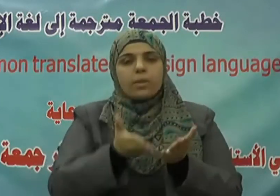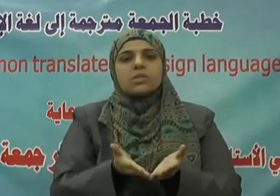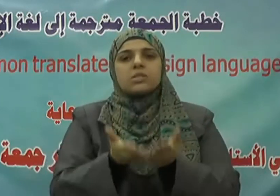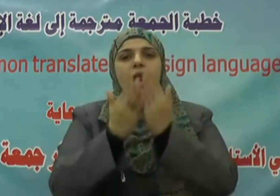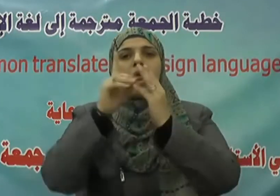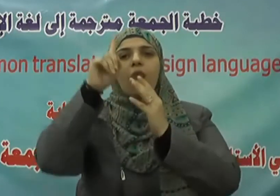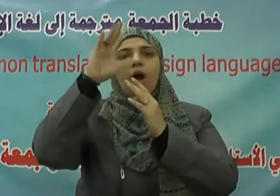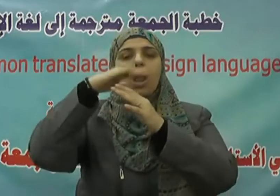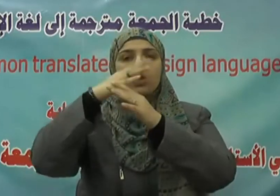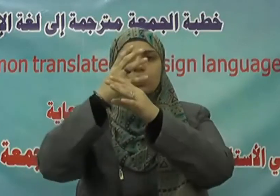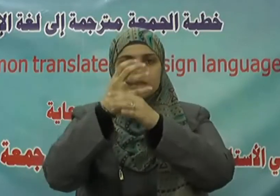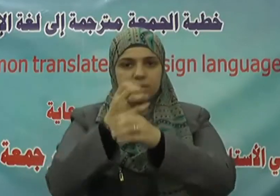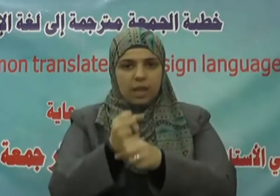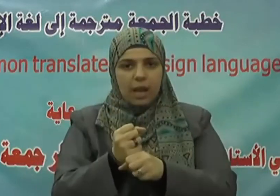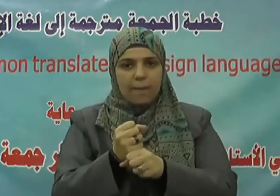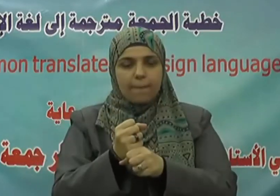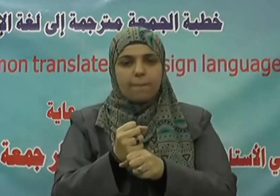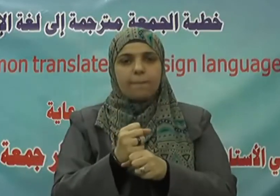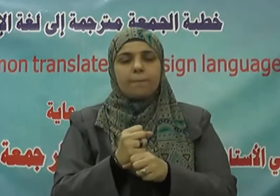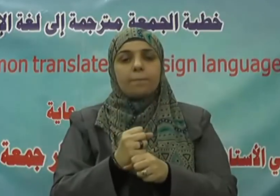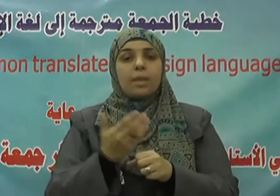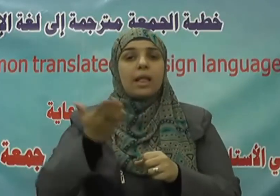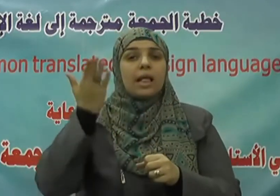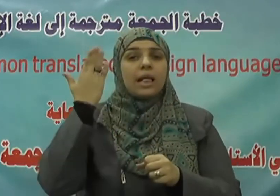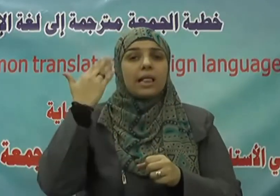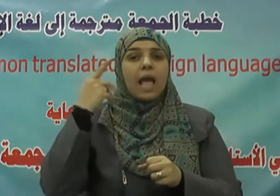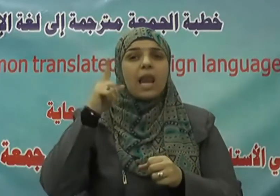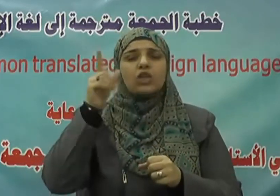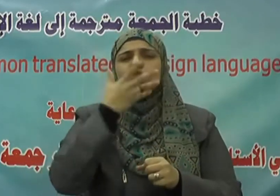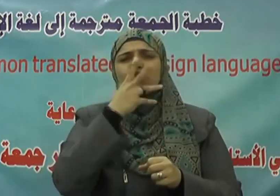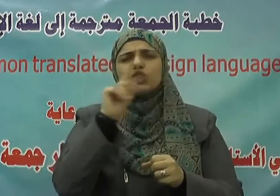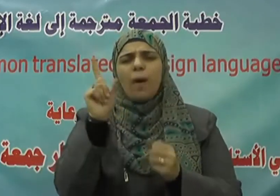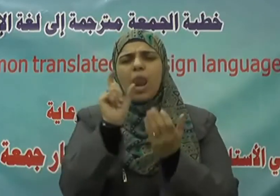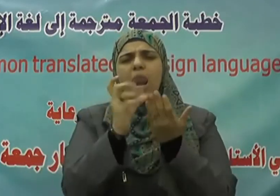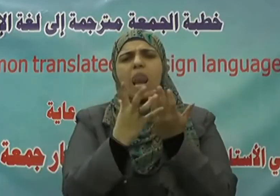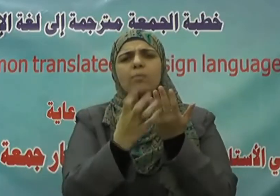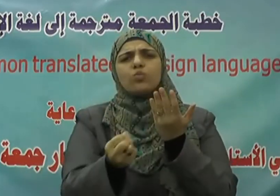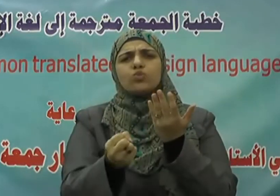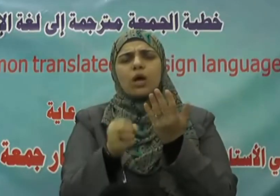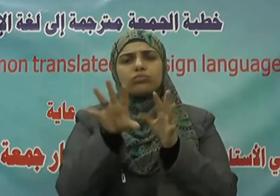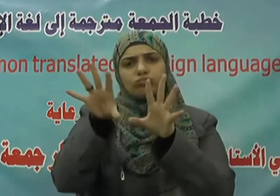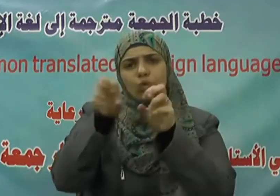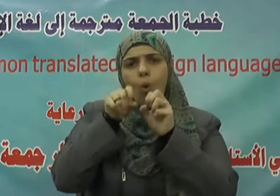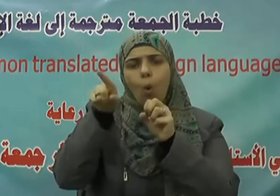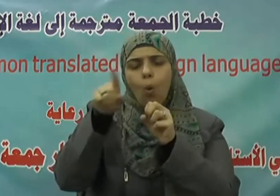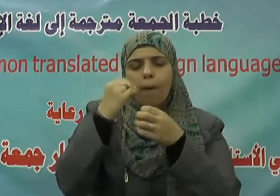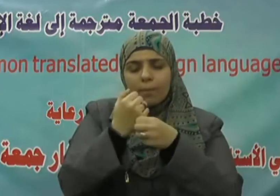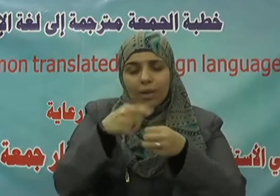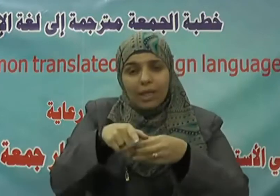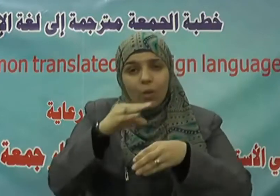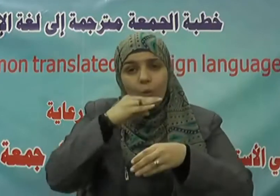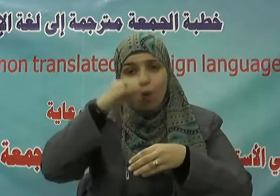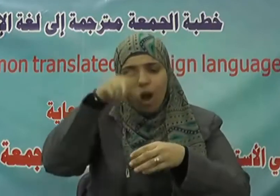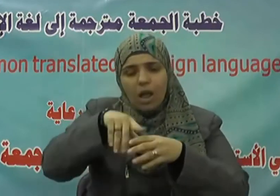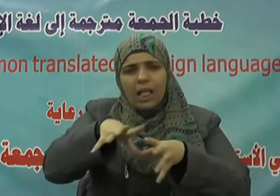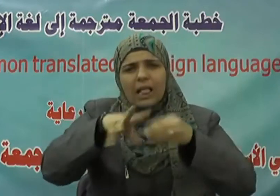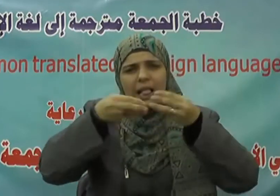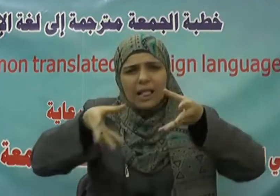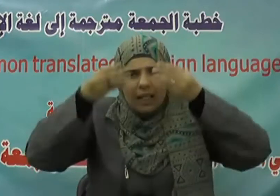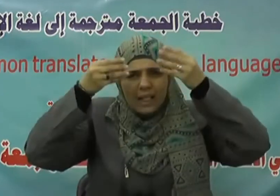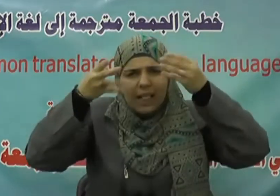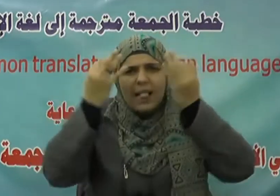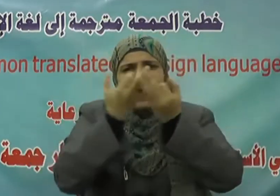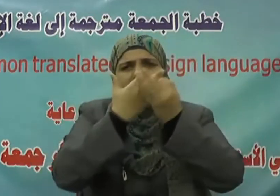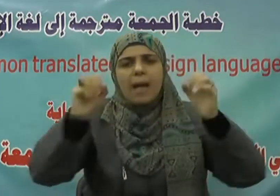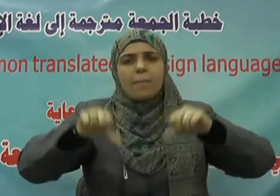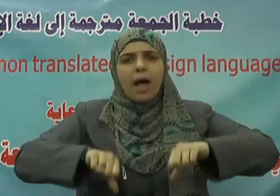وسلم كان الأنموذج الأمثلا لهذا البناء في جميع شؤون حياته